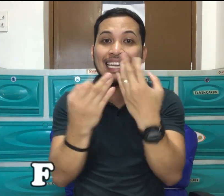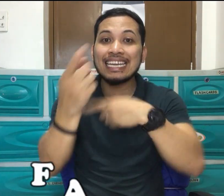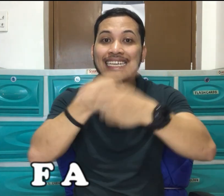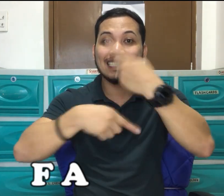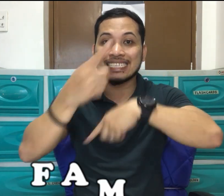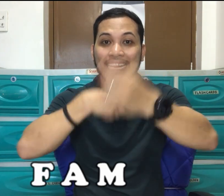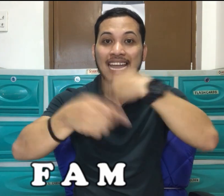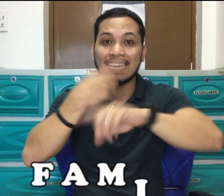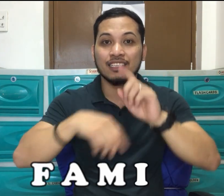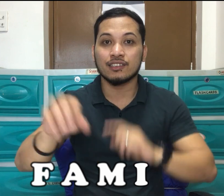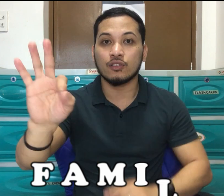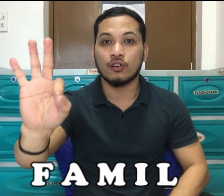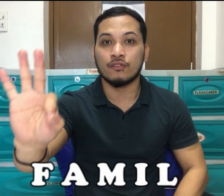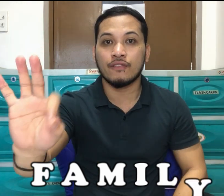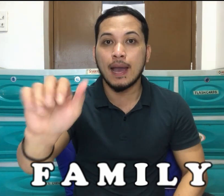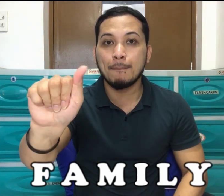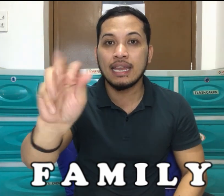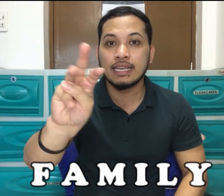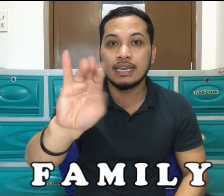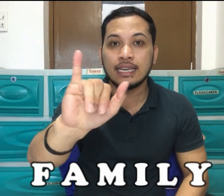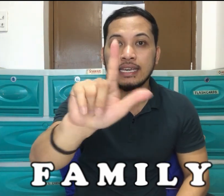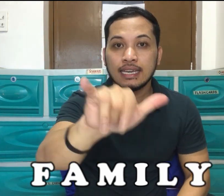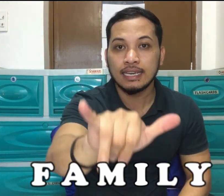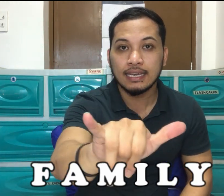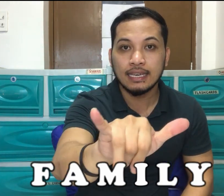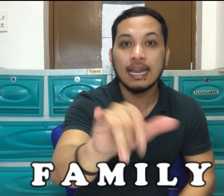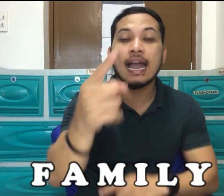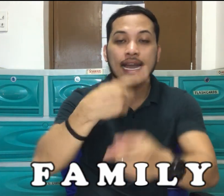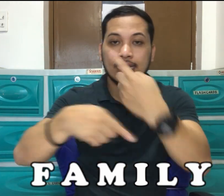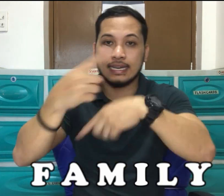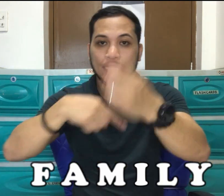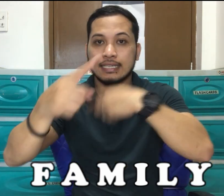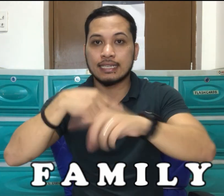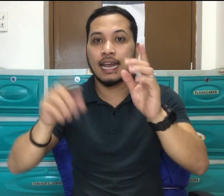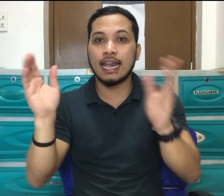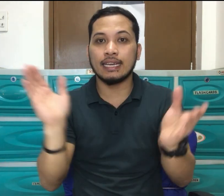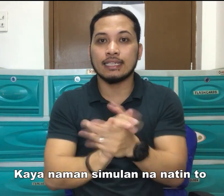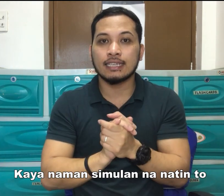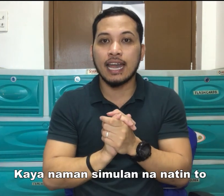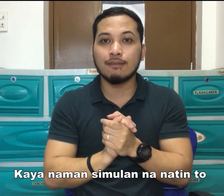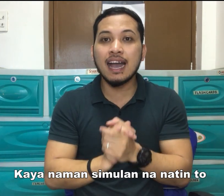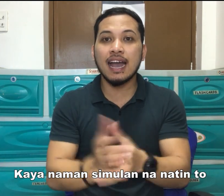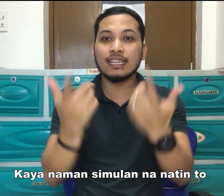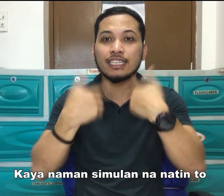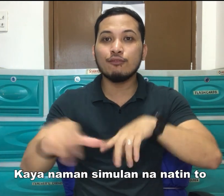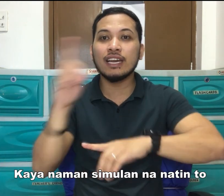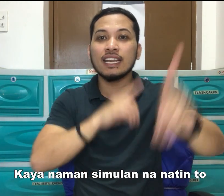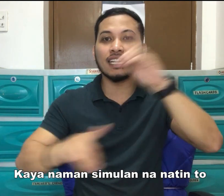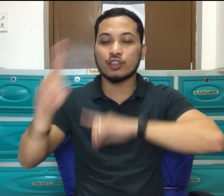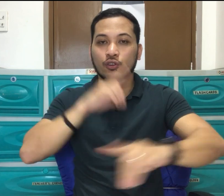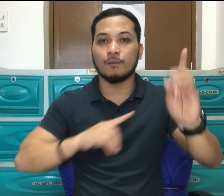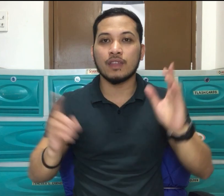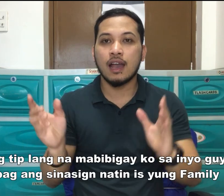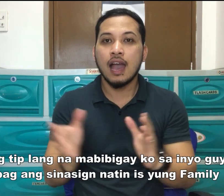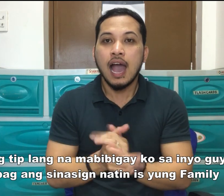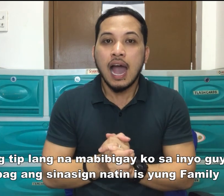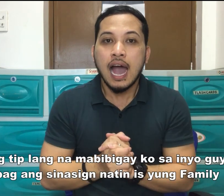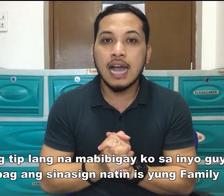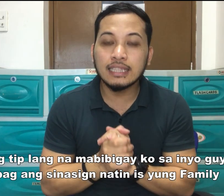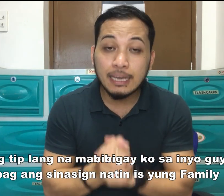signs or family signs. Kaya naman, simulan na natin ito. Ang